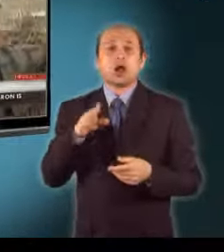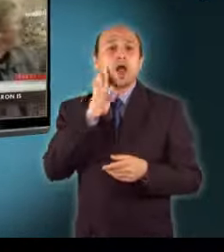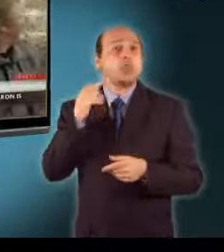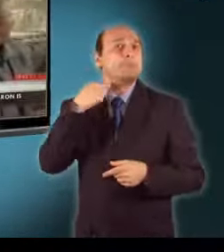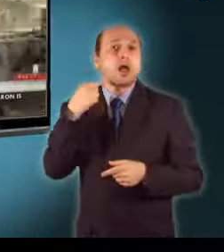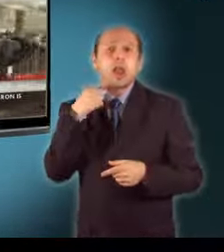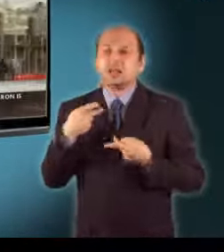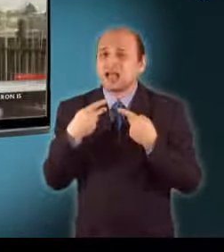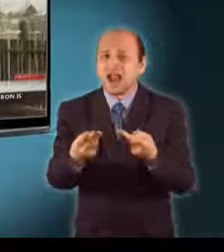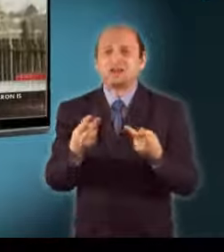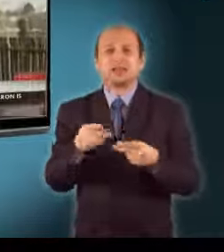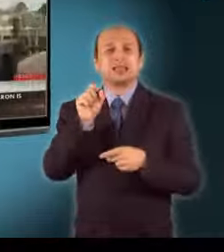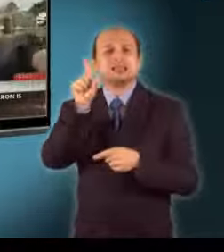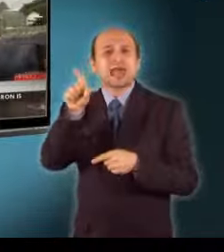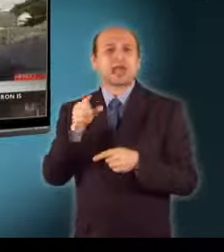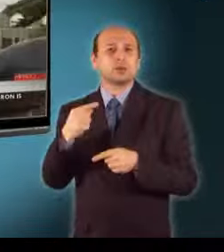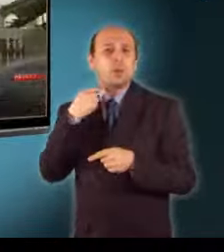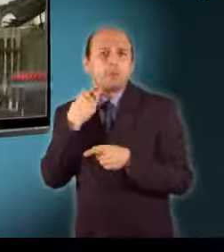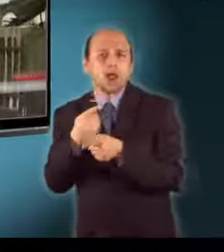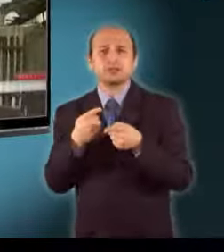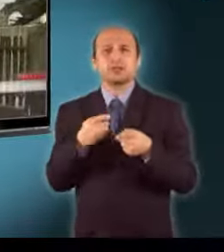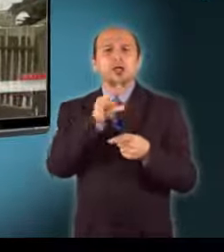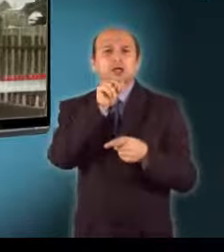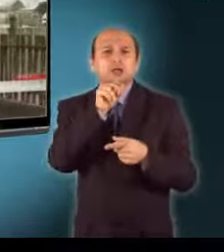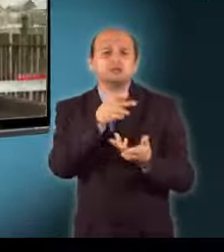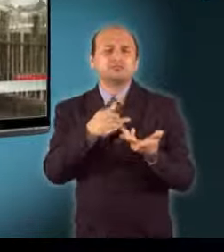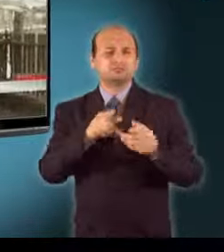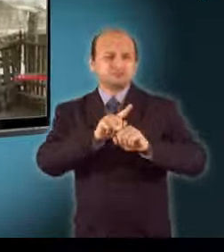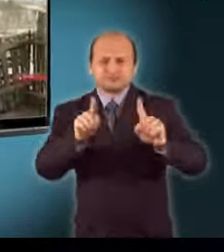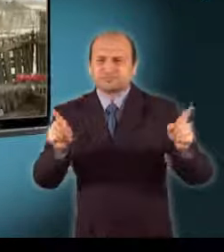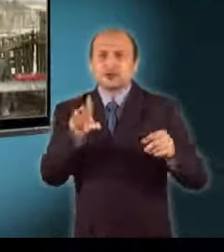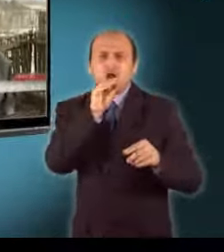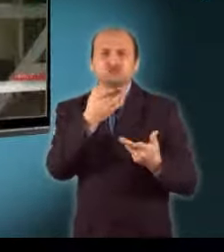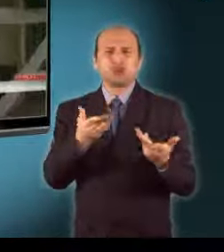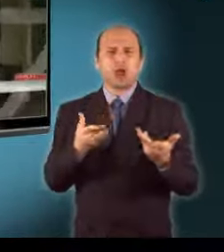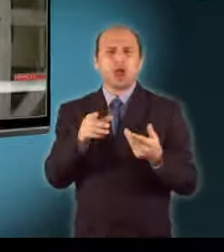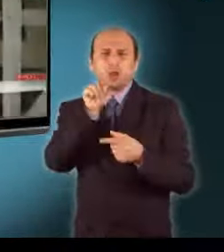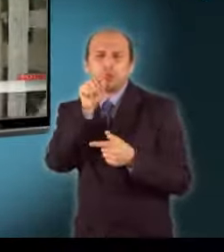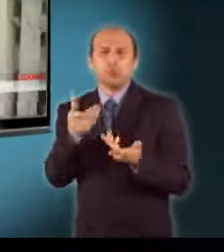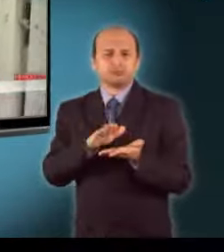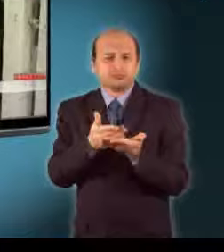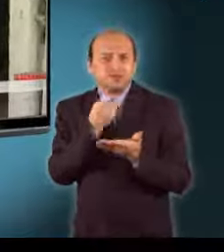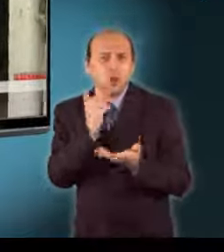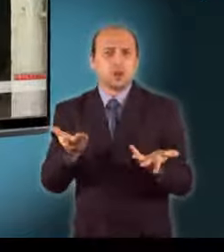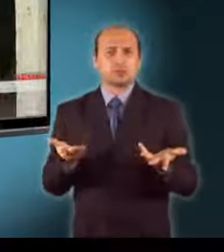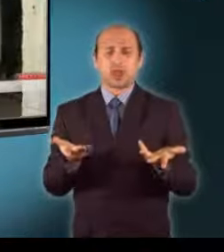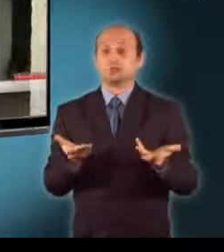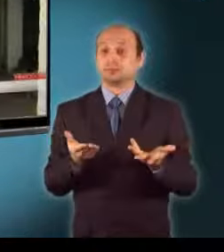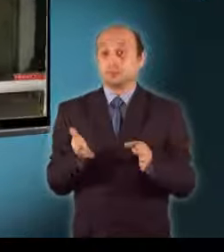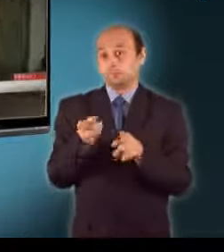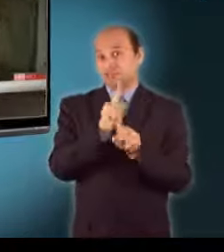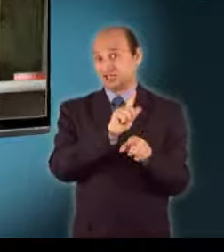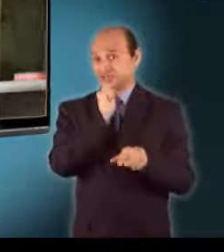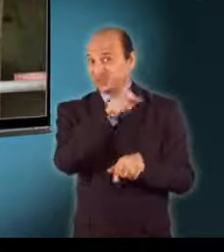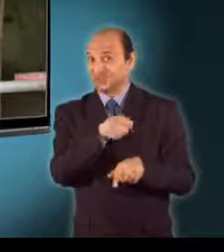Honnan elvitték a 12 kacsát, meg ott volt 19 ilyen jaurántani valós érke, még inkább nagyok. Nagy Lajosnál karácsony előtt jártak a